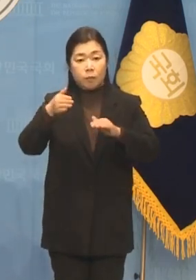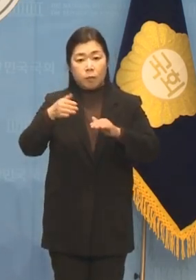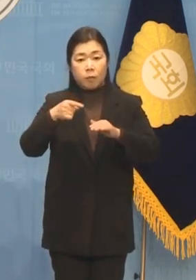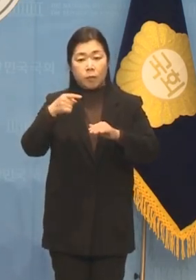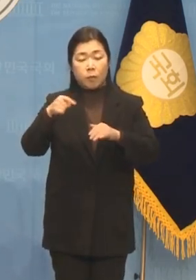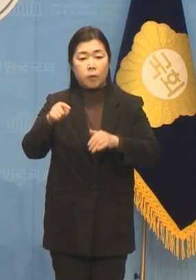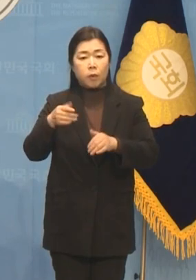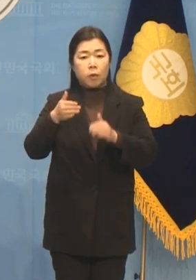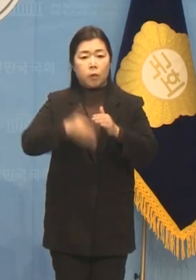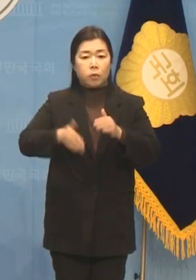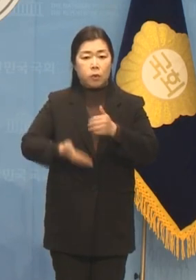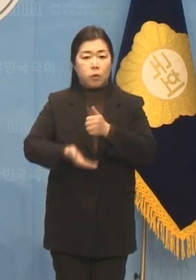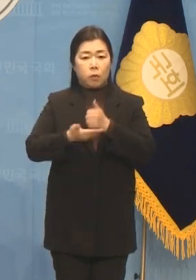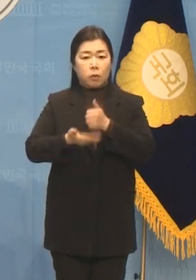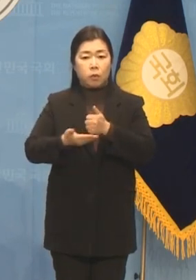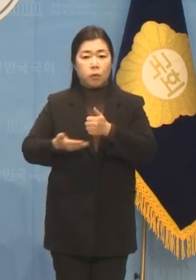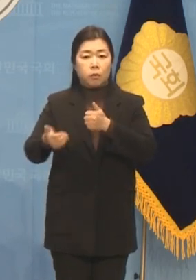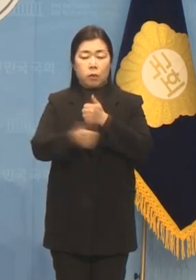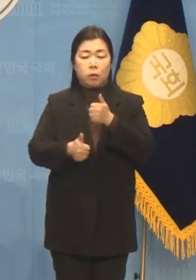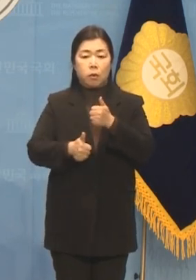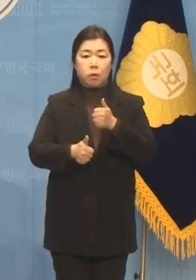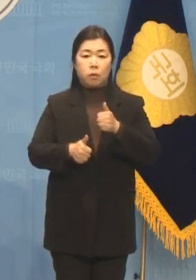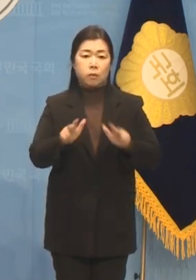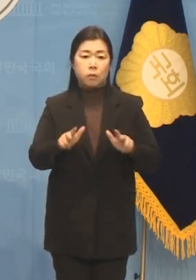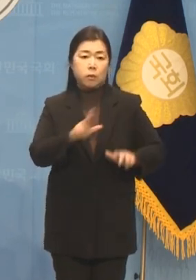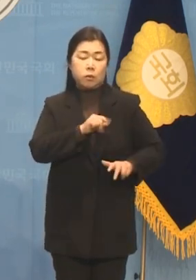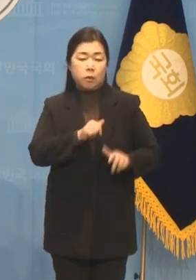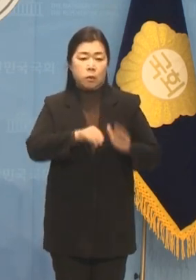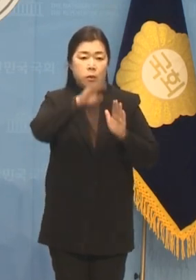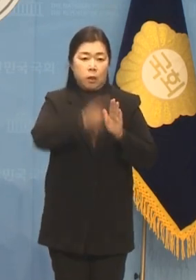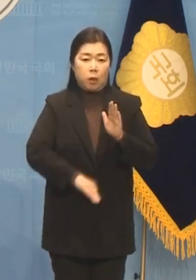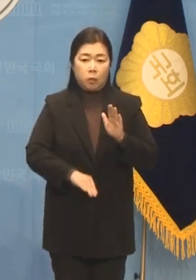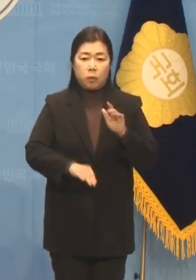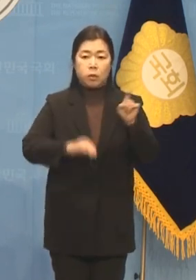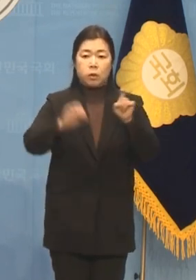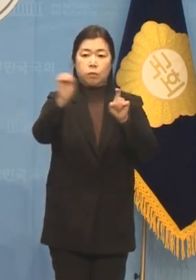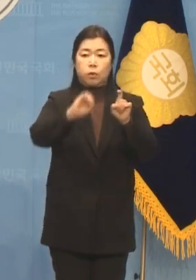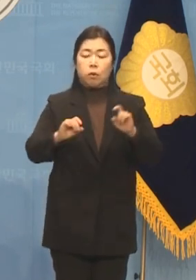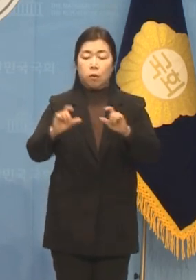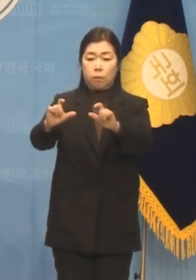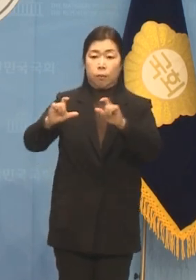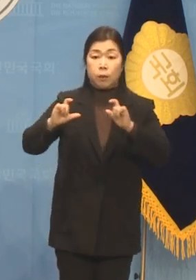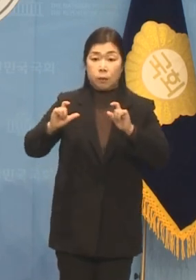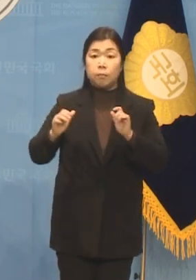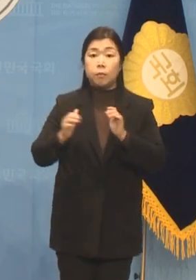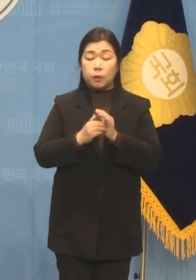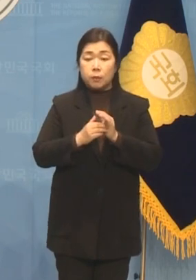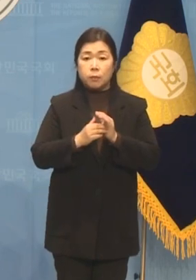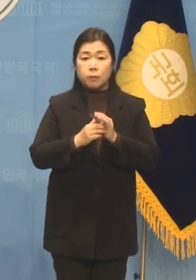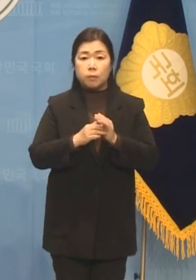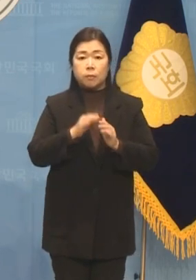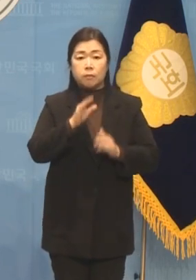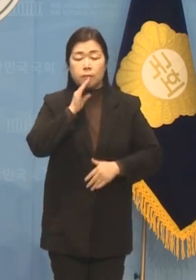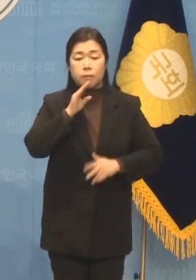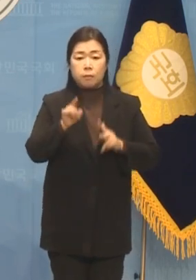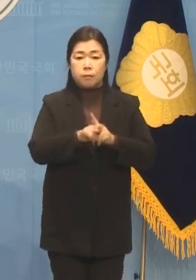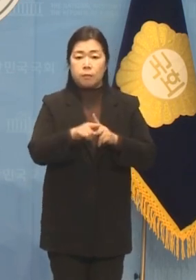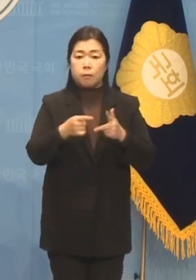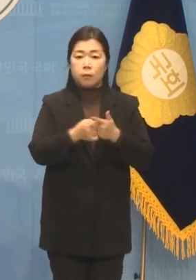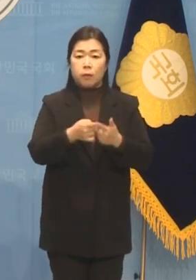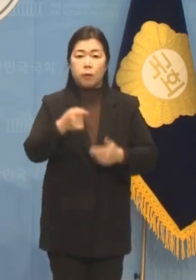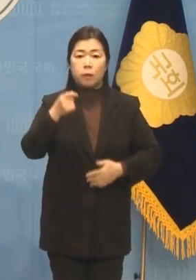현역의원 평가 하위 10%에 속한다는 통보를 받았습니다. 참으로 납득하기 어렵습니다.